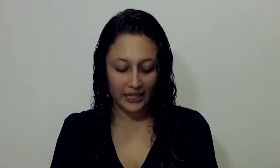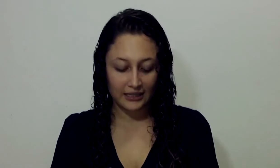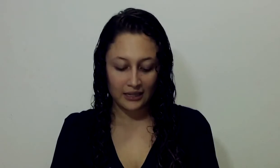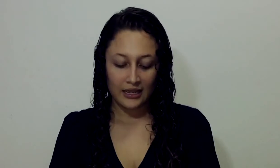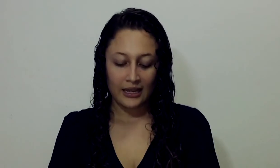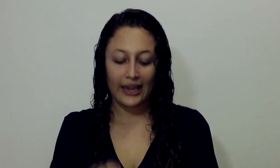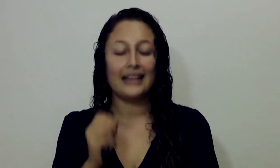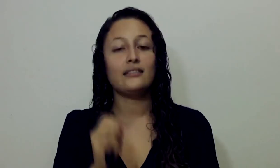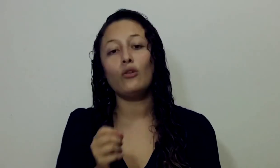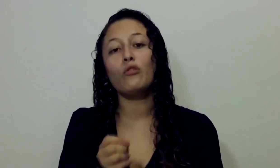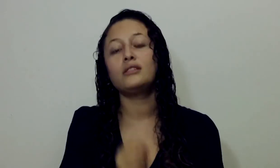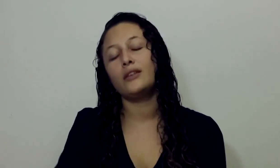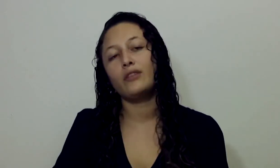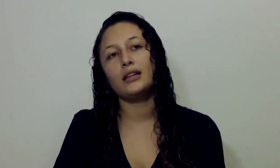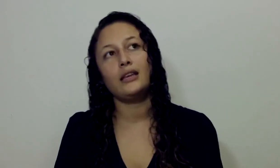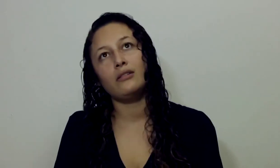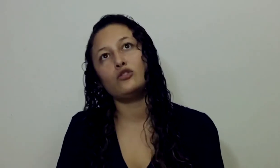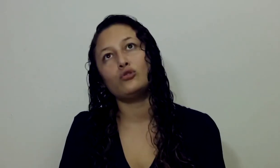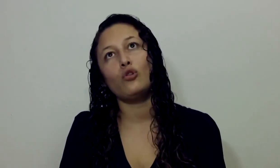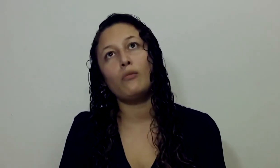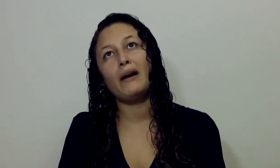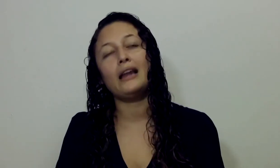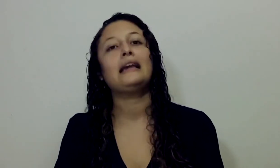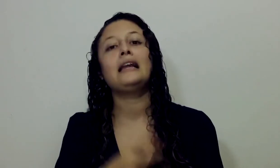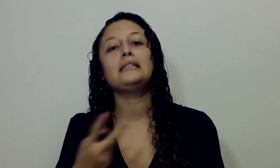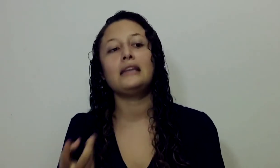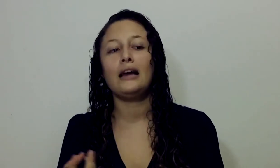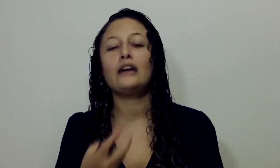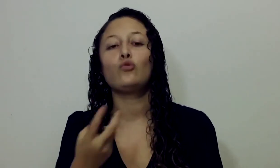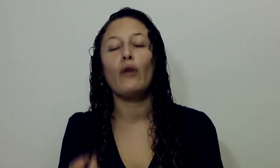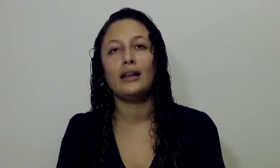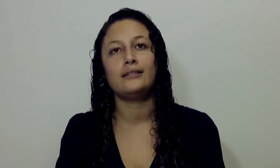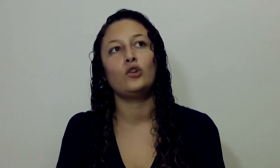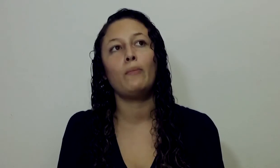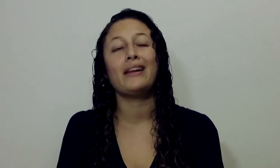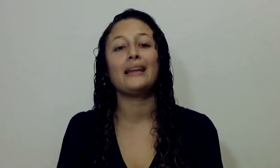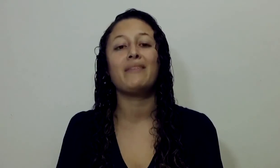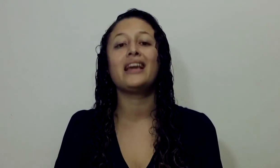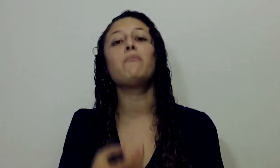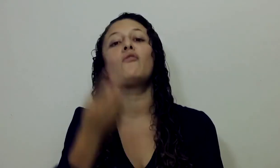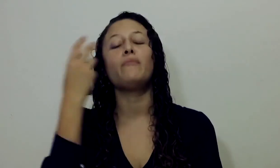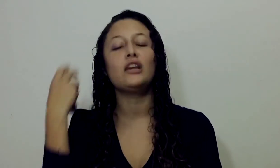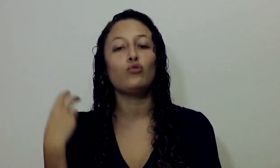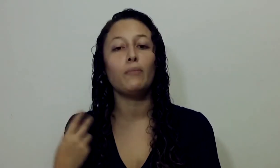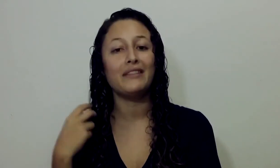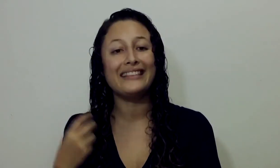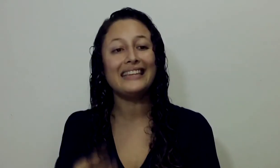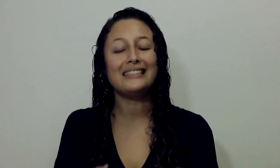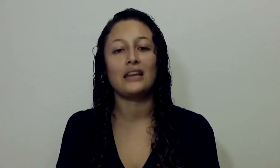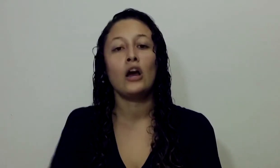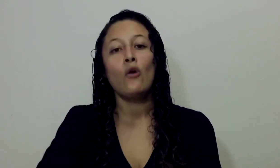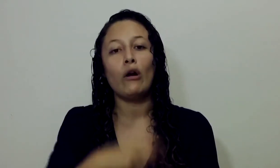profecías Que han sido Muy significativas No solo Para la iglesia Actual Sino para También El movimiento